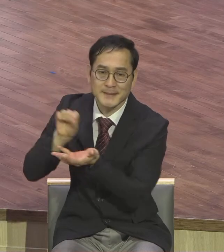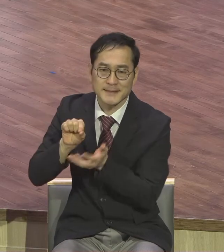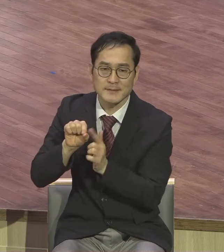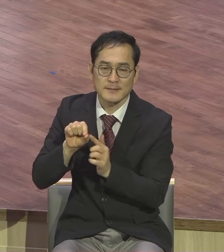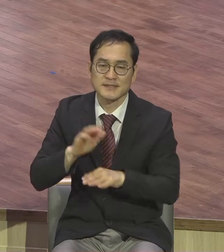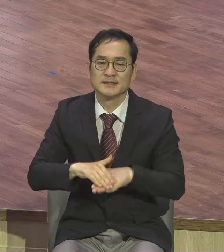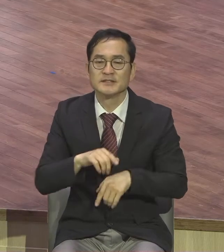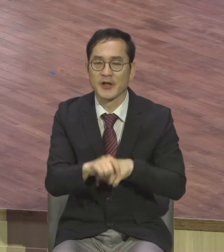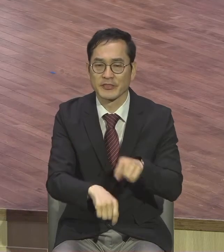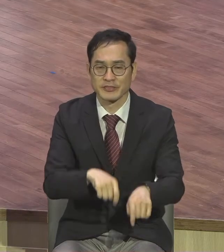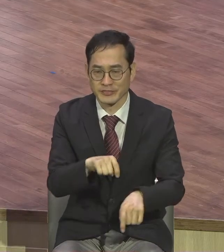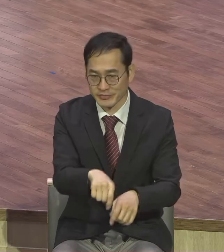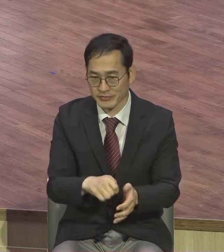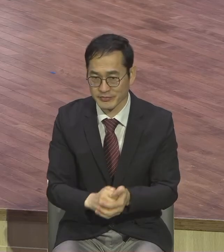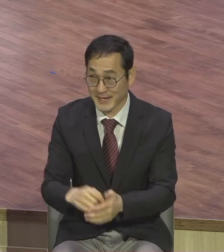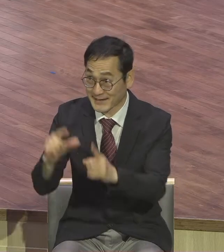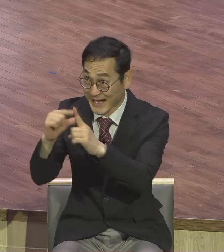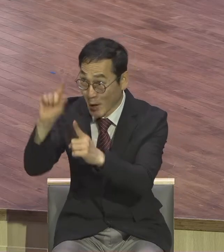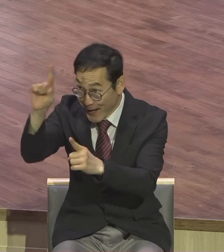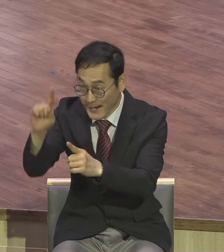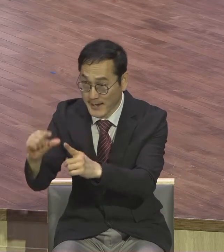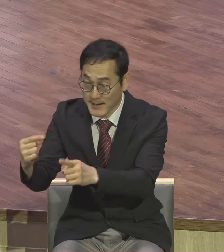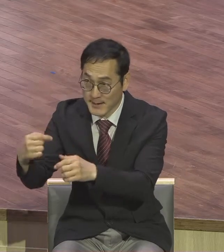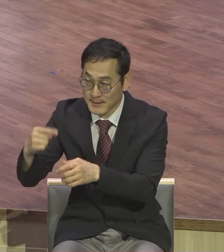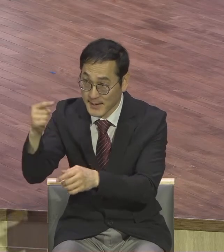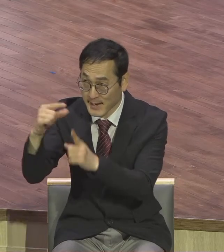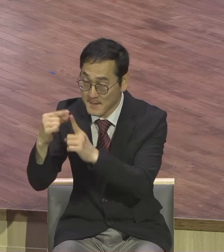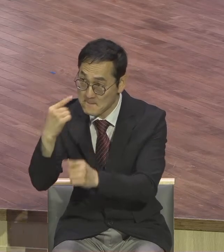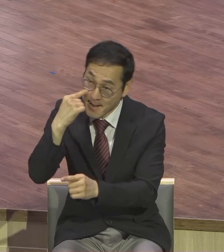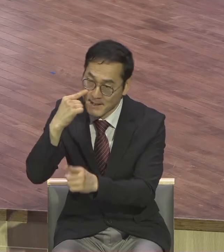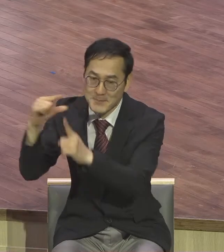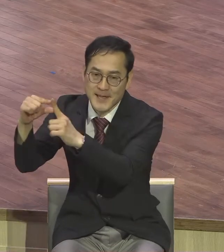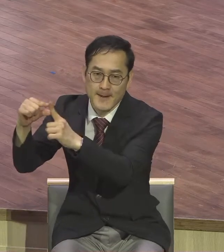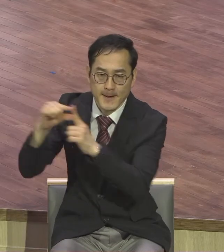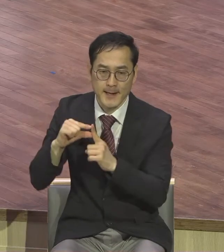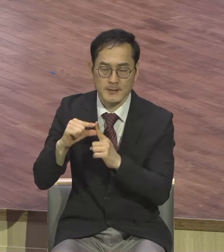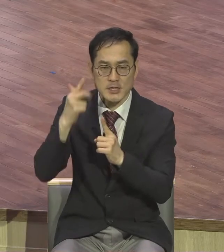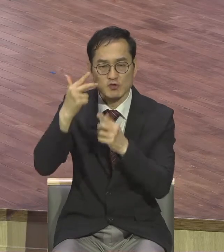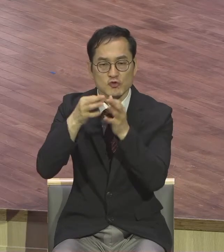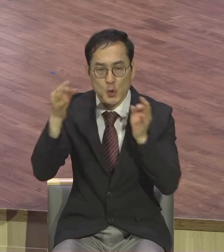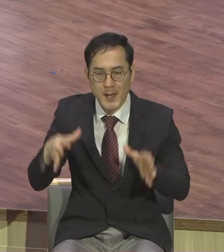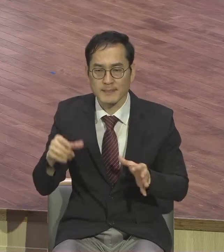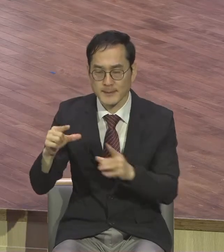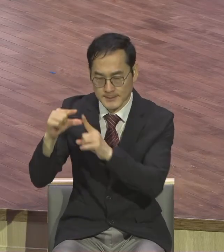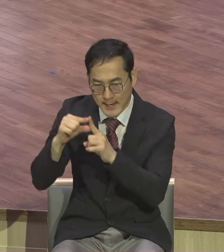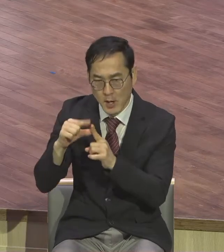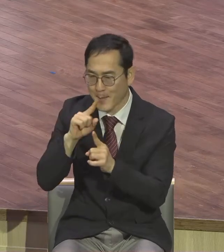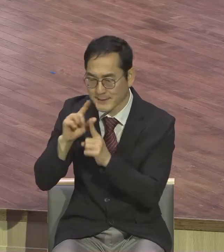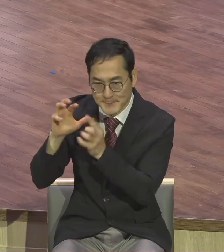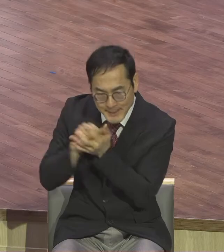심지어 한 단어만 잡아라. 단어. 한 단어만이라도 여러분 삶 속에 적용해 보시라.